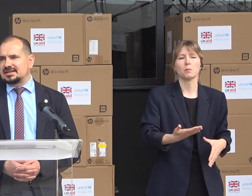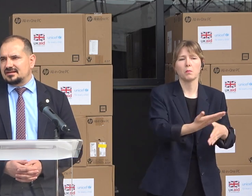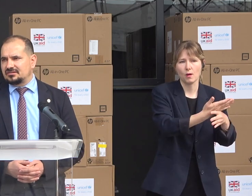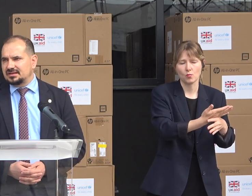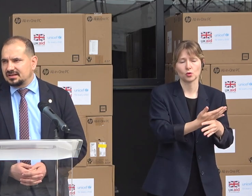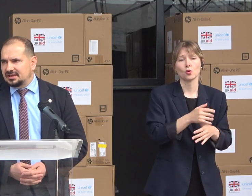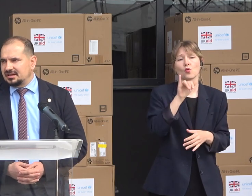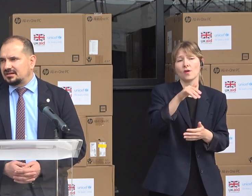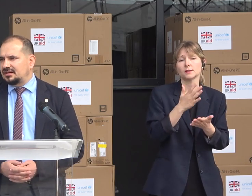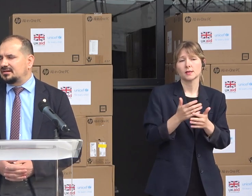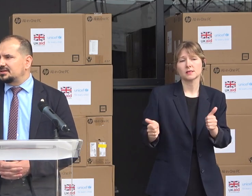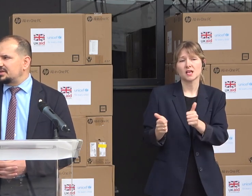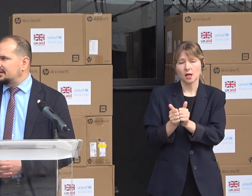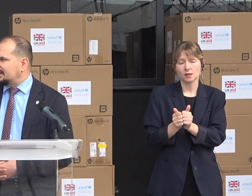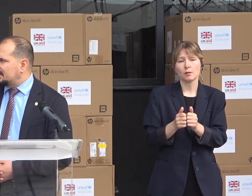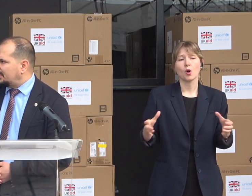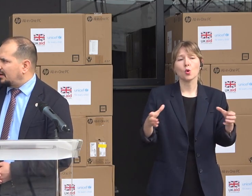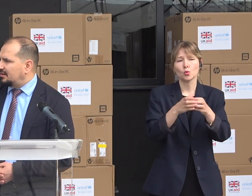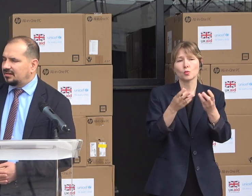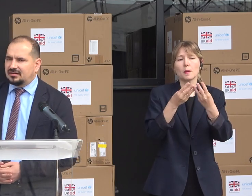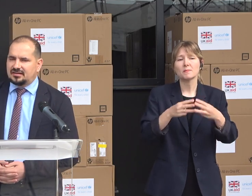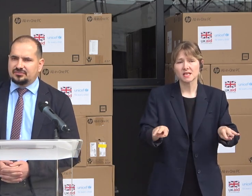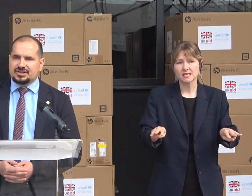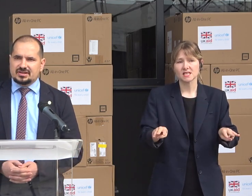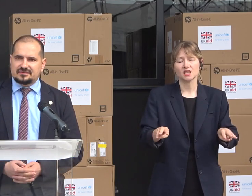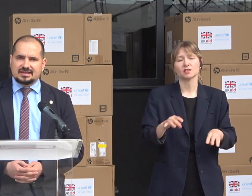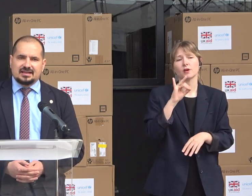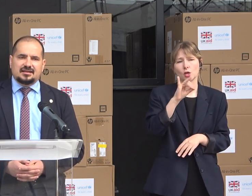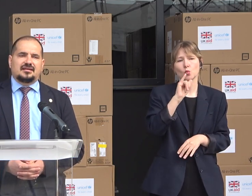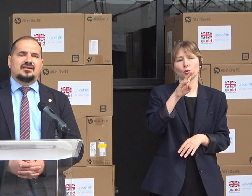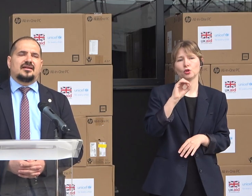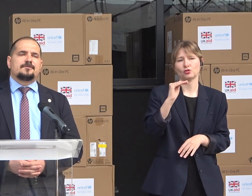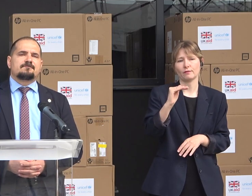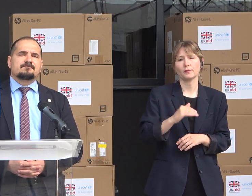echipa Ministerului și echipa UNICEF.